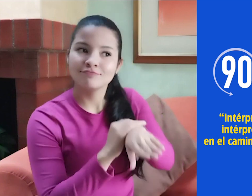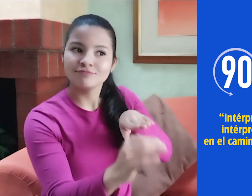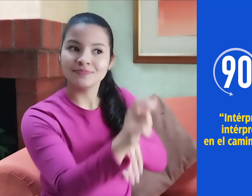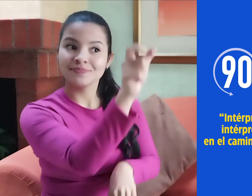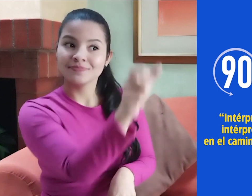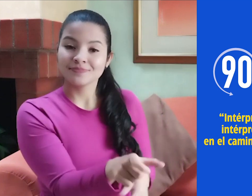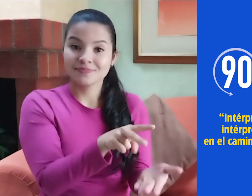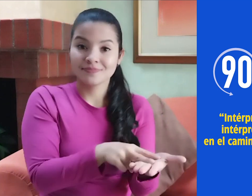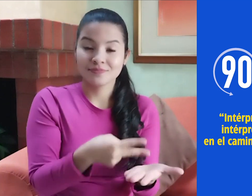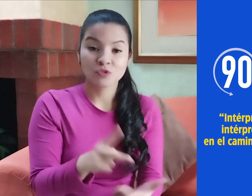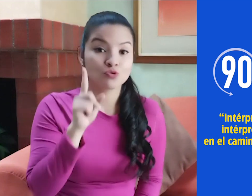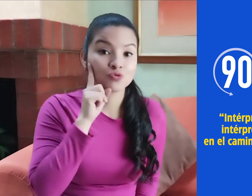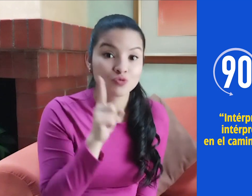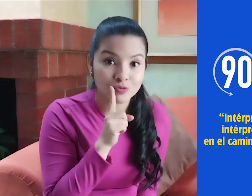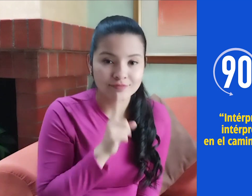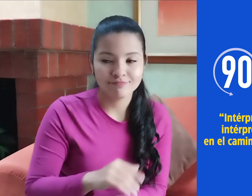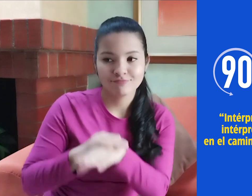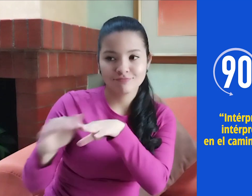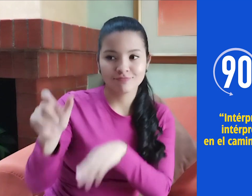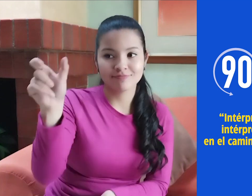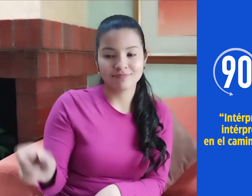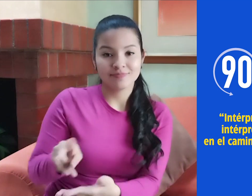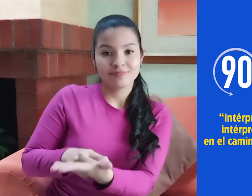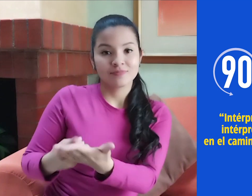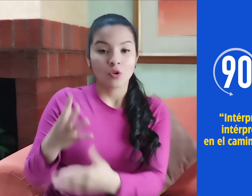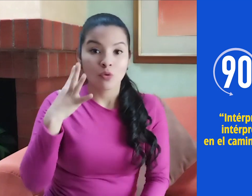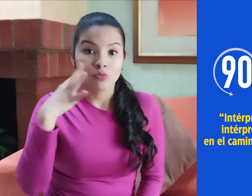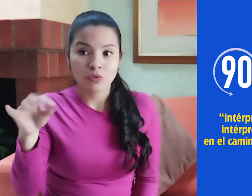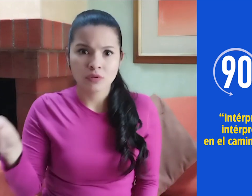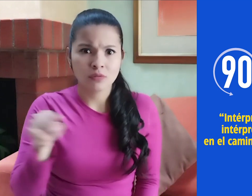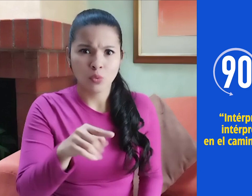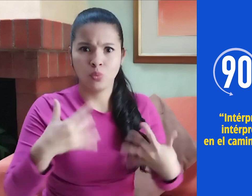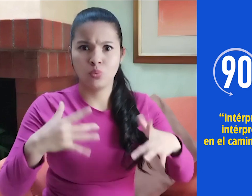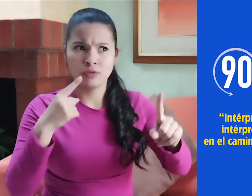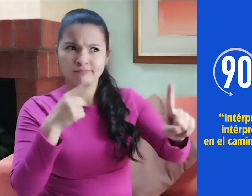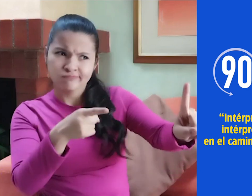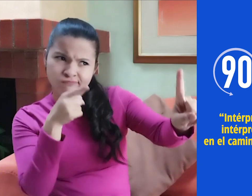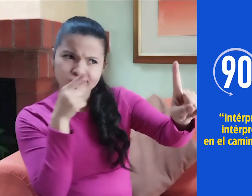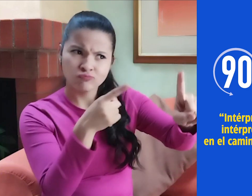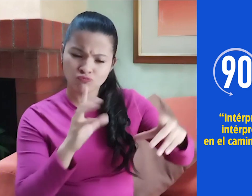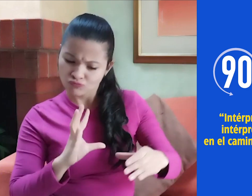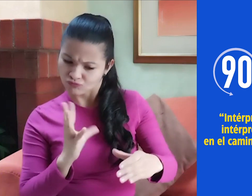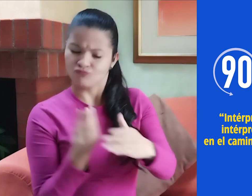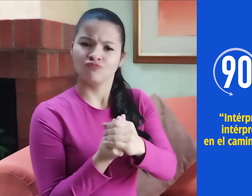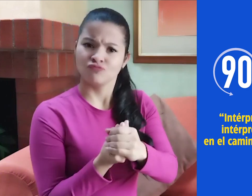hablará el tema de intérpretes sordos e intérpretes oyentes en el camino de la inclusión.